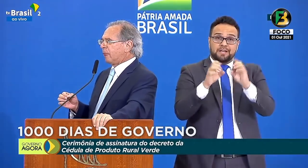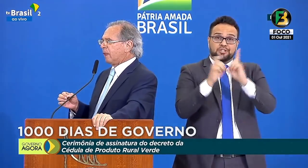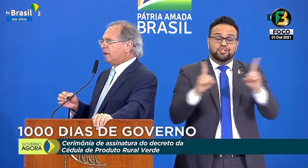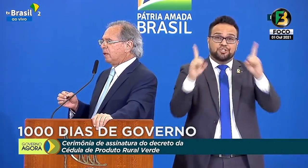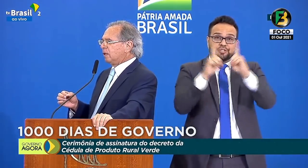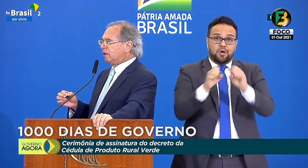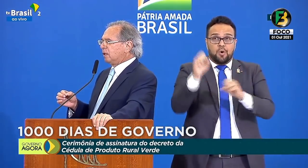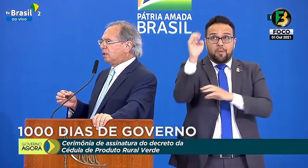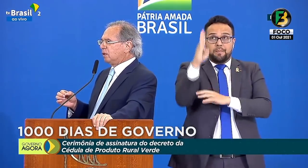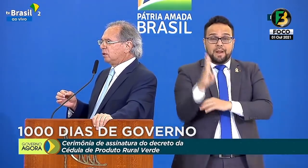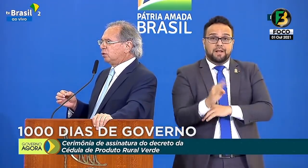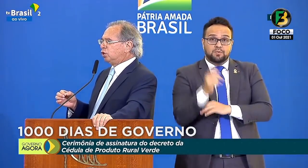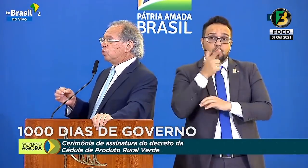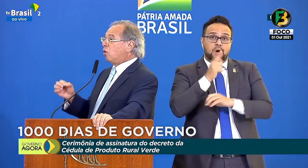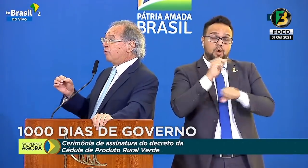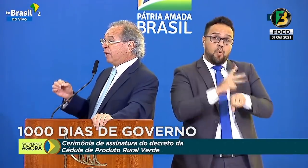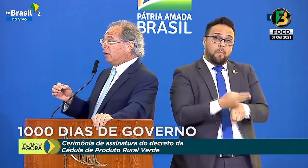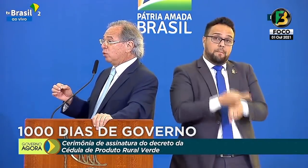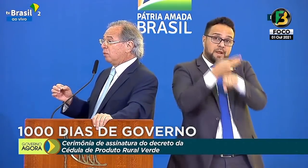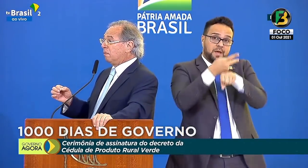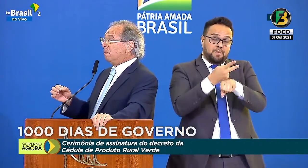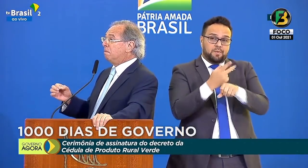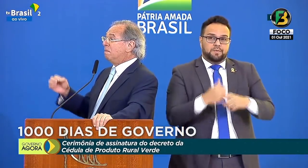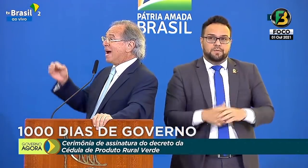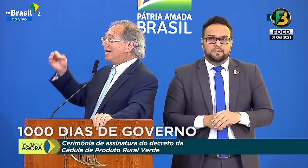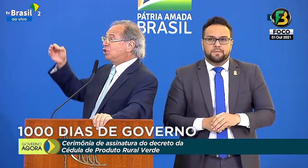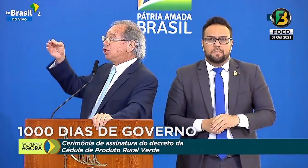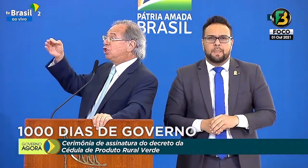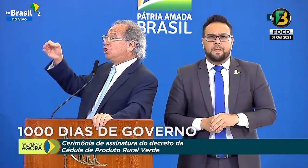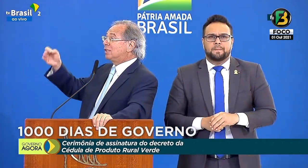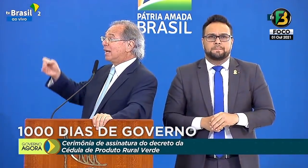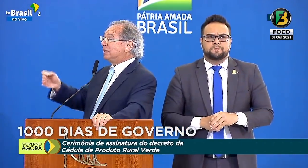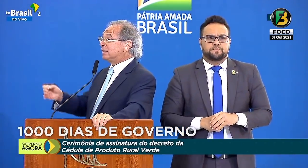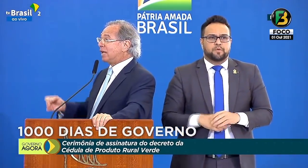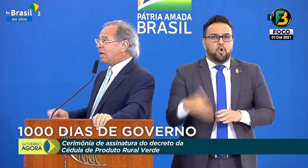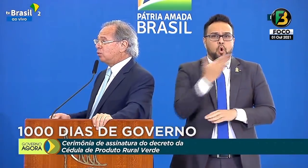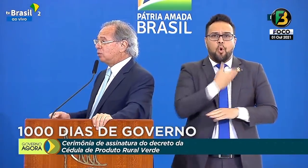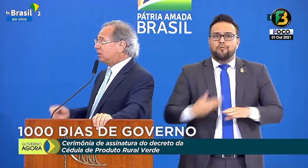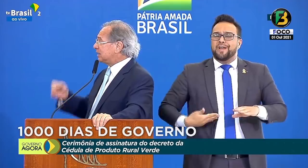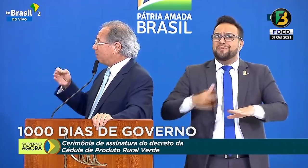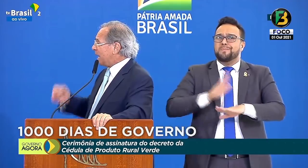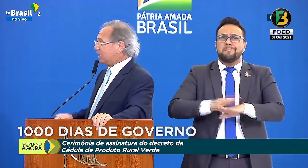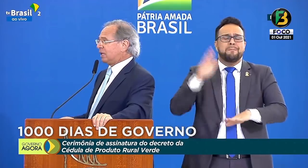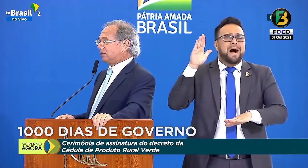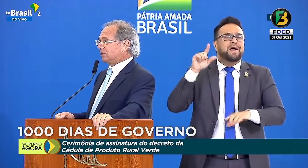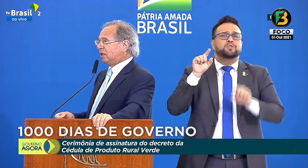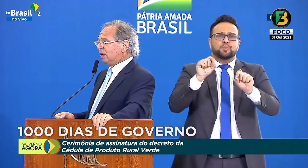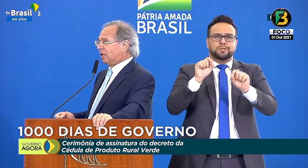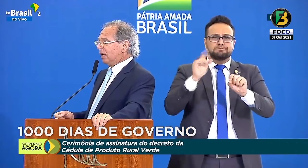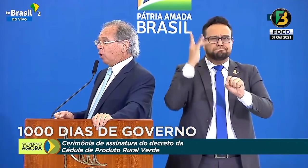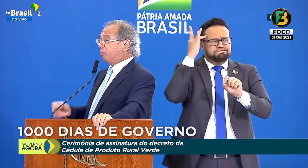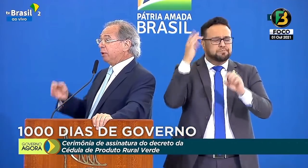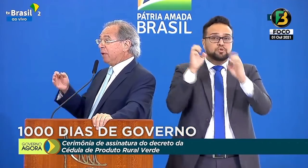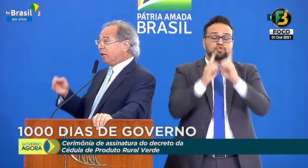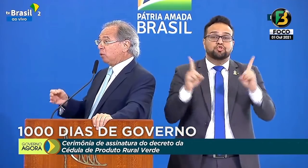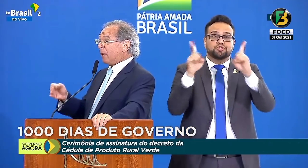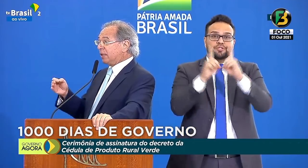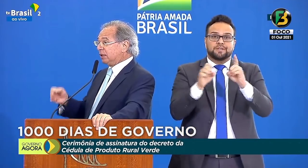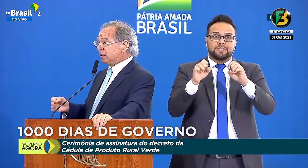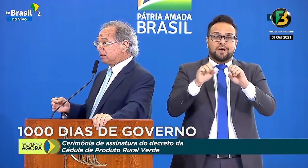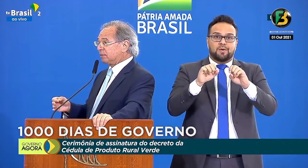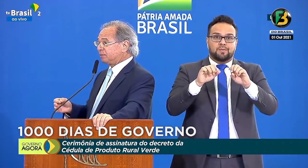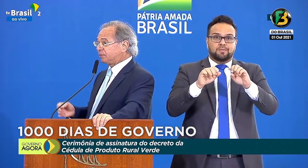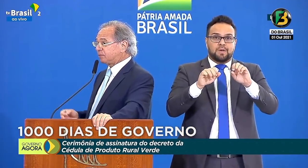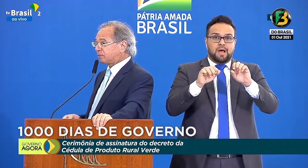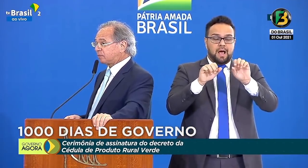prêmio de um governo mais digitalizado das Américas. É o primeiro